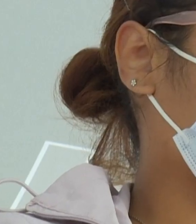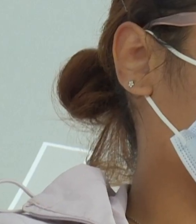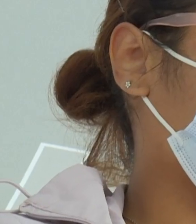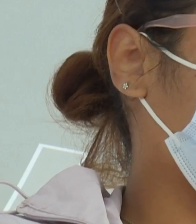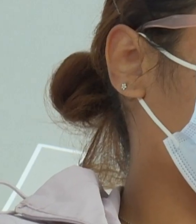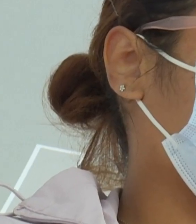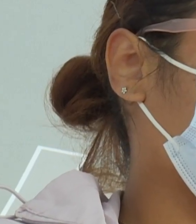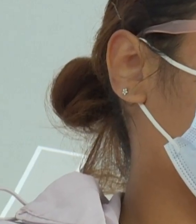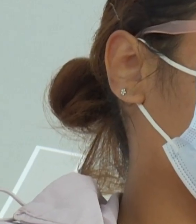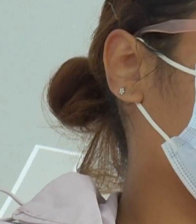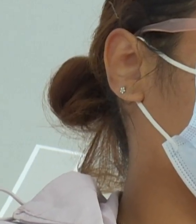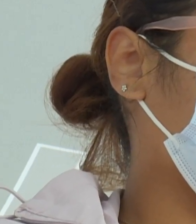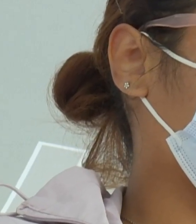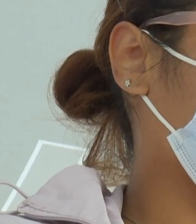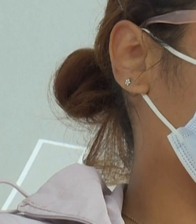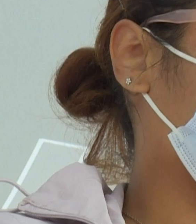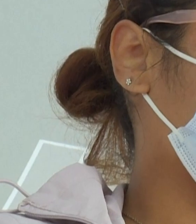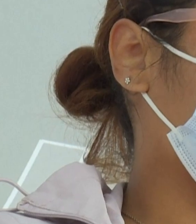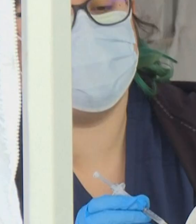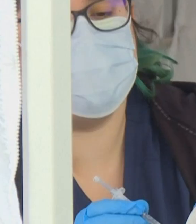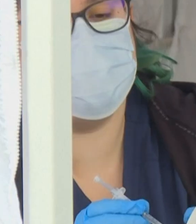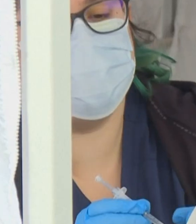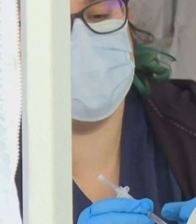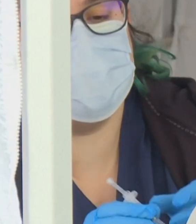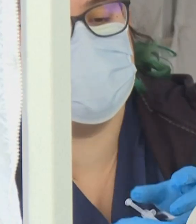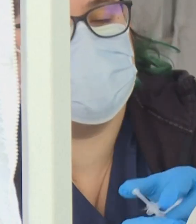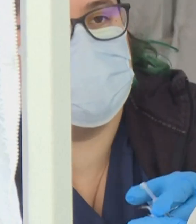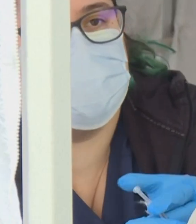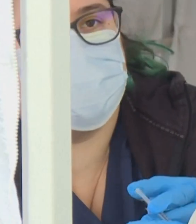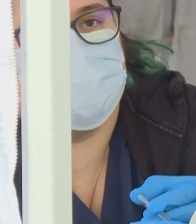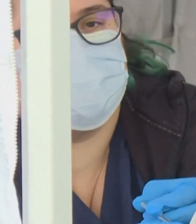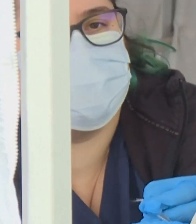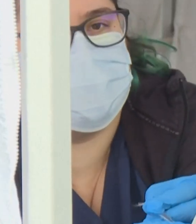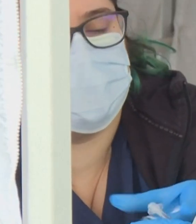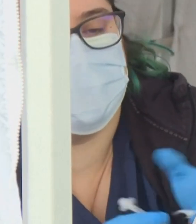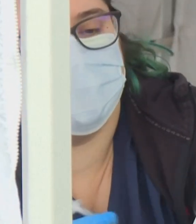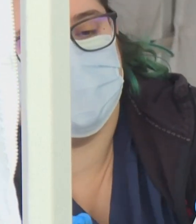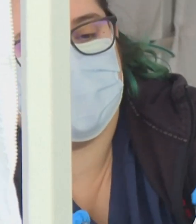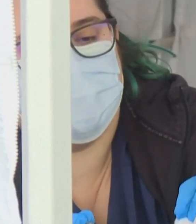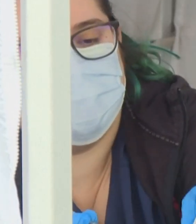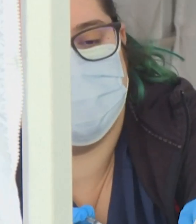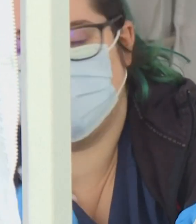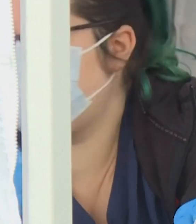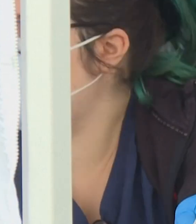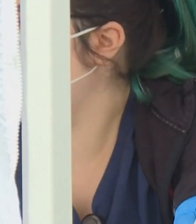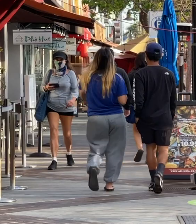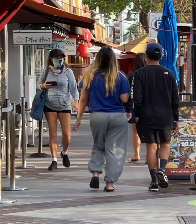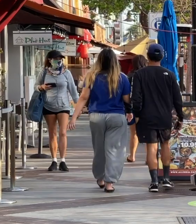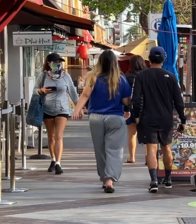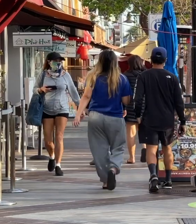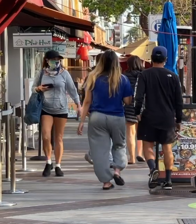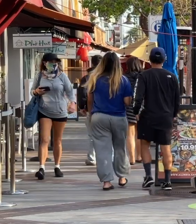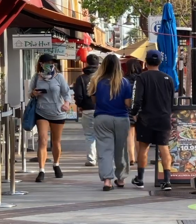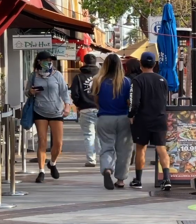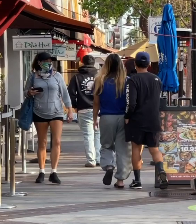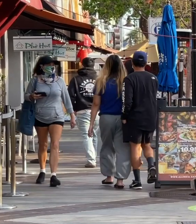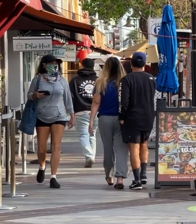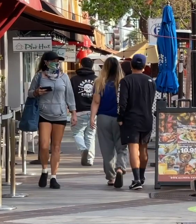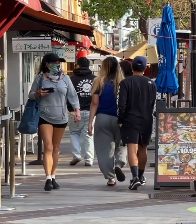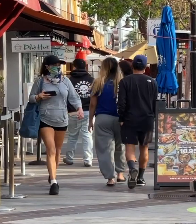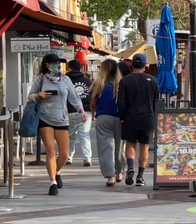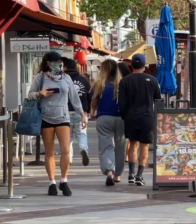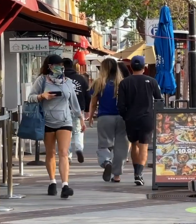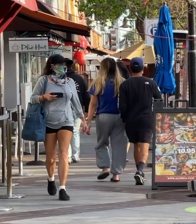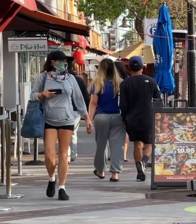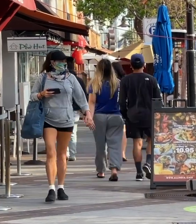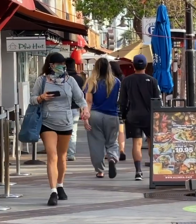Si las tasas siguen en descenso y continúa el progreso de inoculación de la mayoría de la población, el gobernador marcó fecha para levantar la mayoría de las